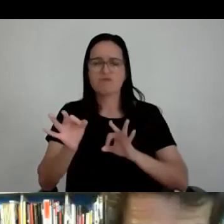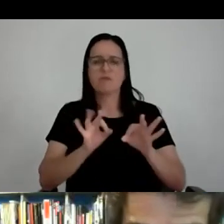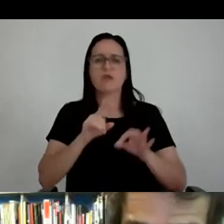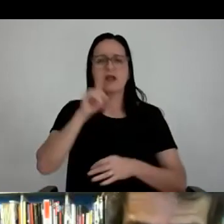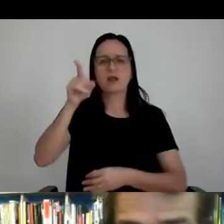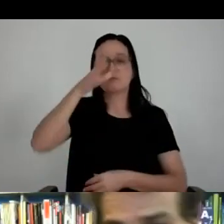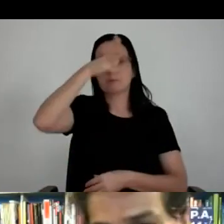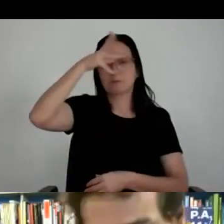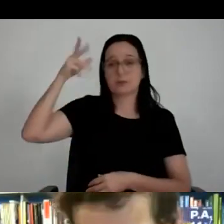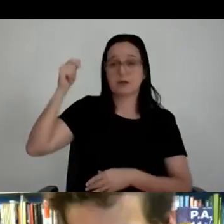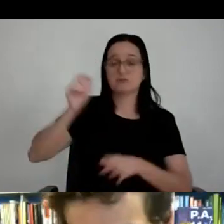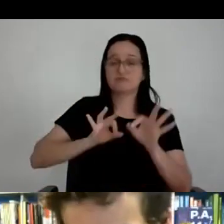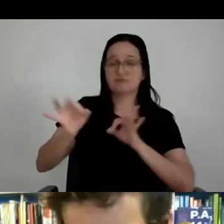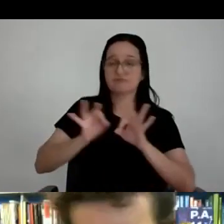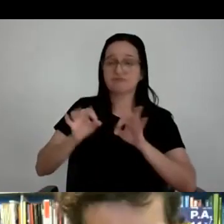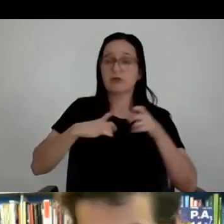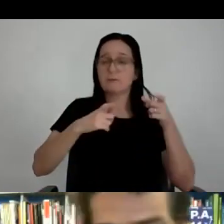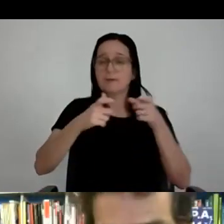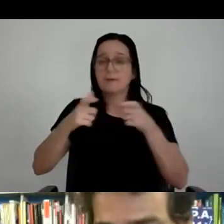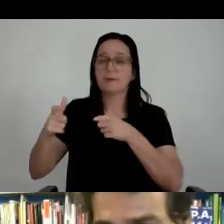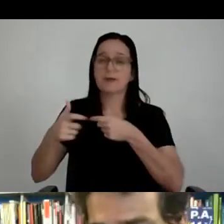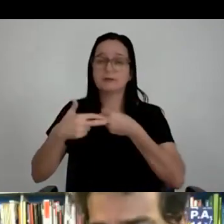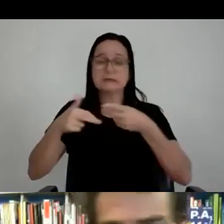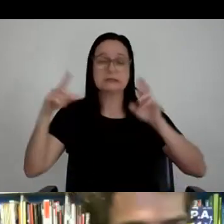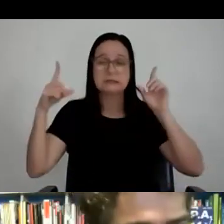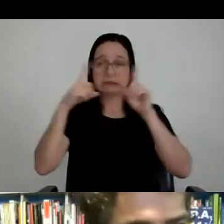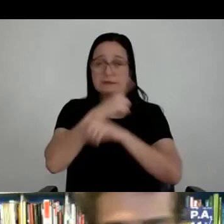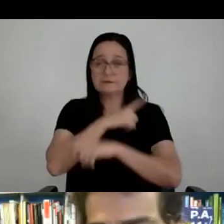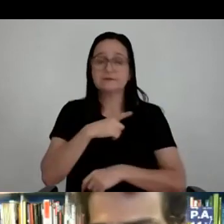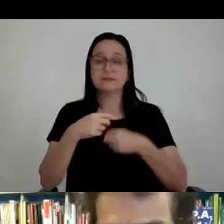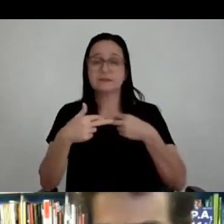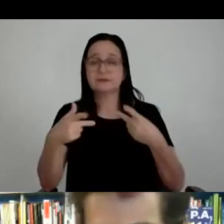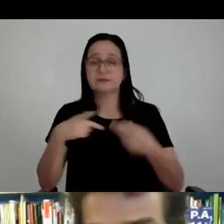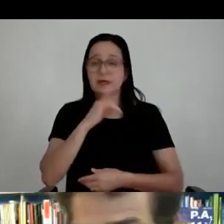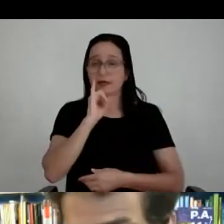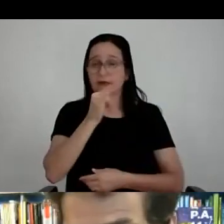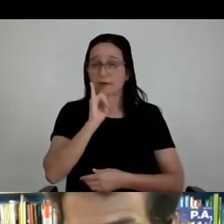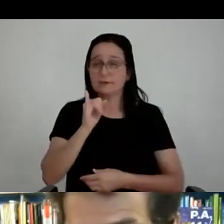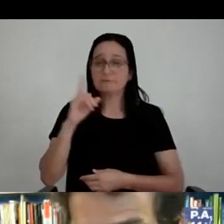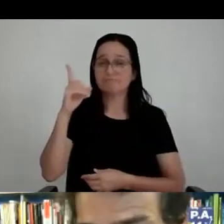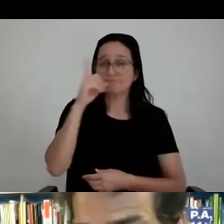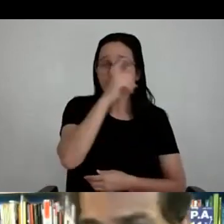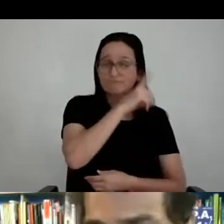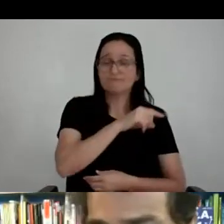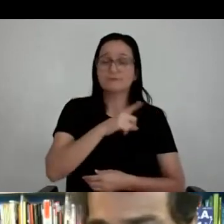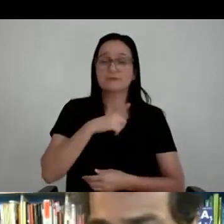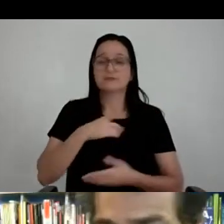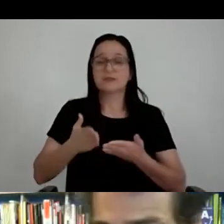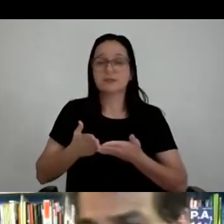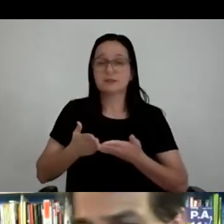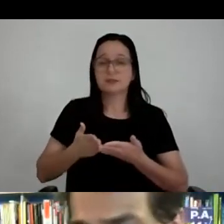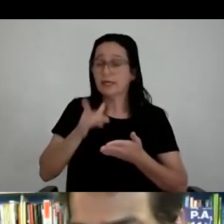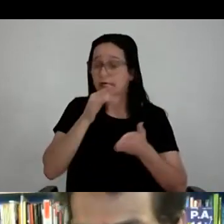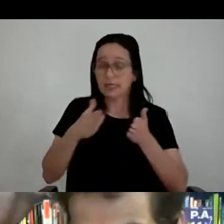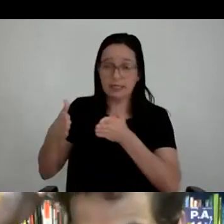tivemos várias dificuldades, se eu fosse contar a história que vai ficar, a dificuldade com a subida e descida do rio, o rio em Manaus, ele